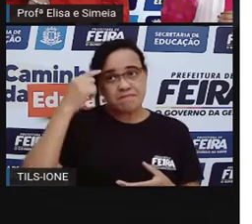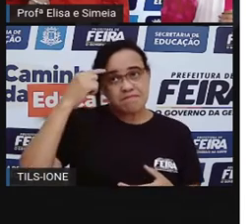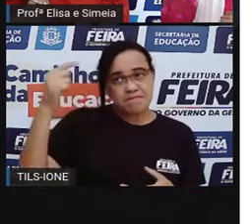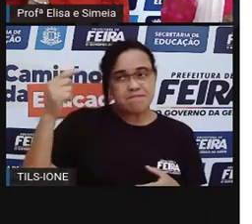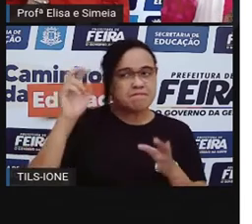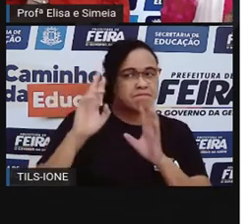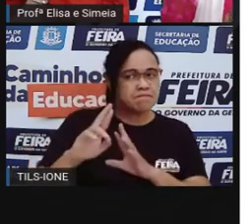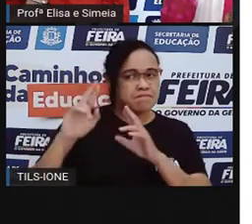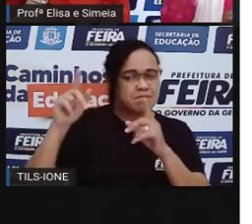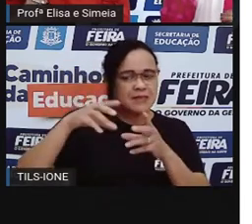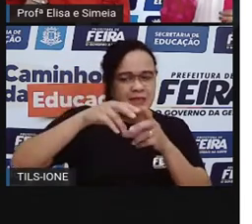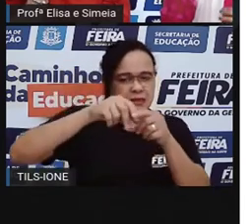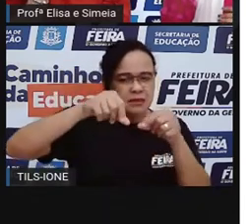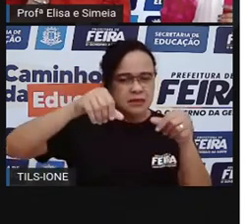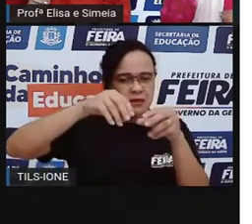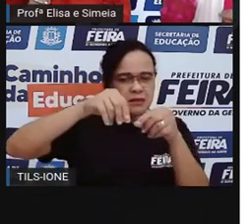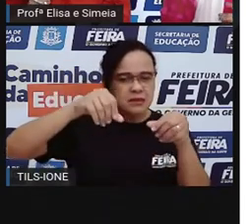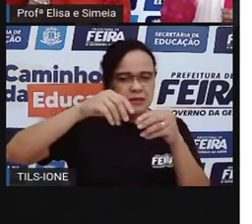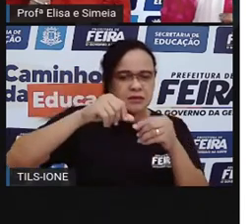salgada. Hum.